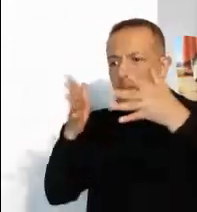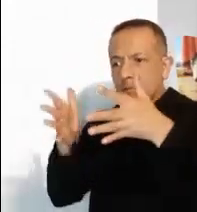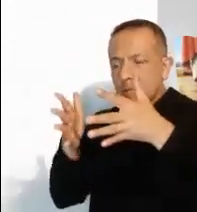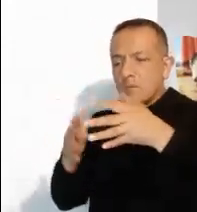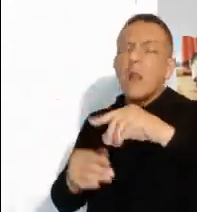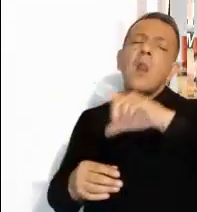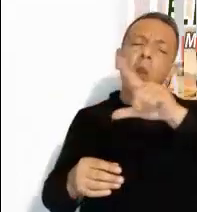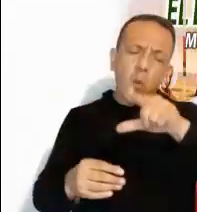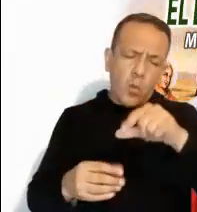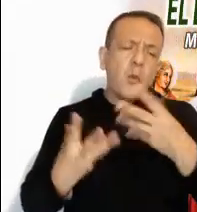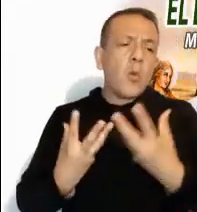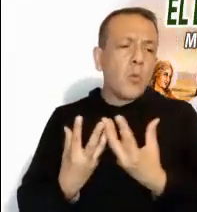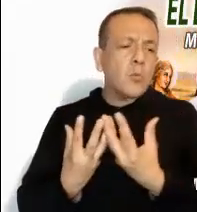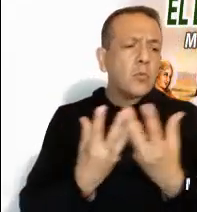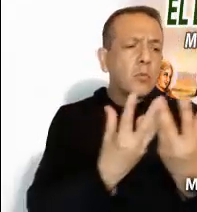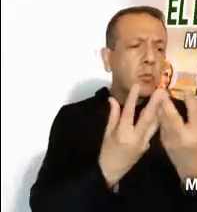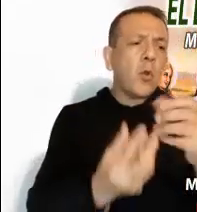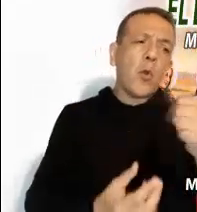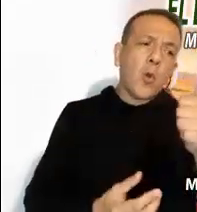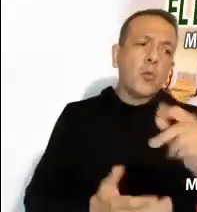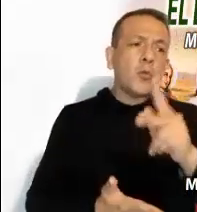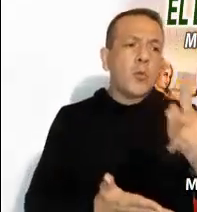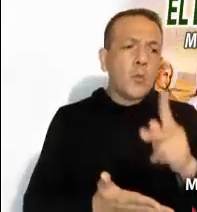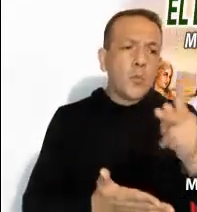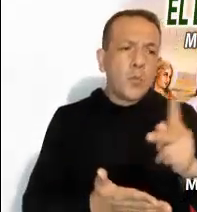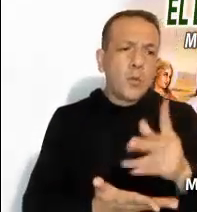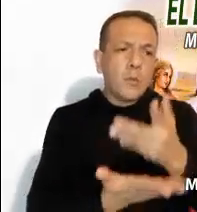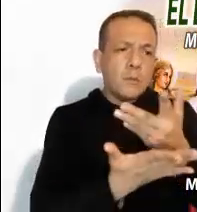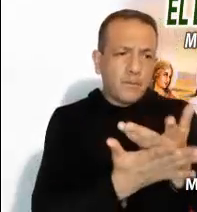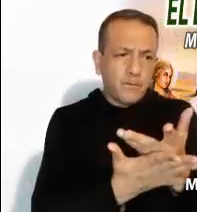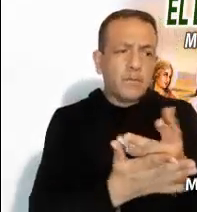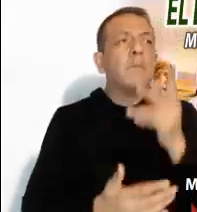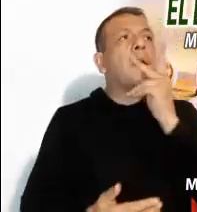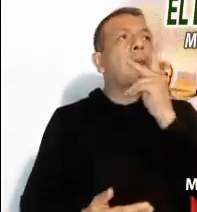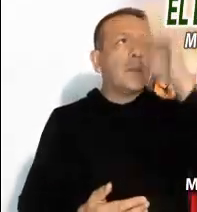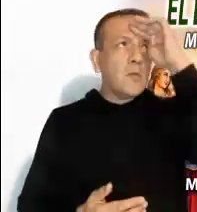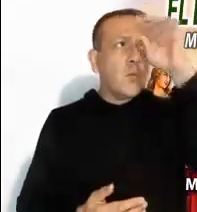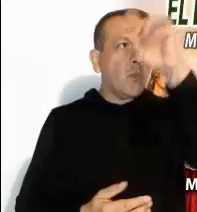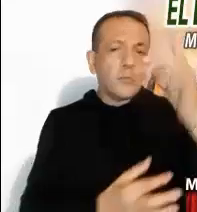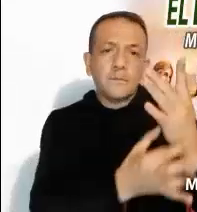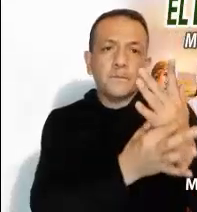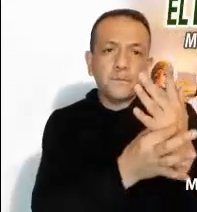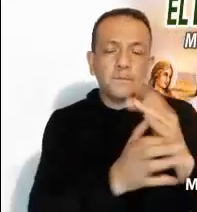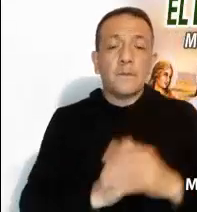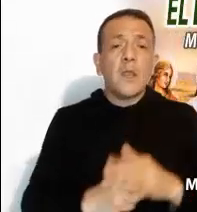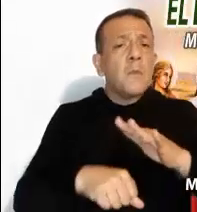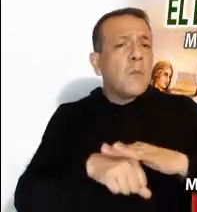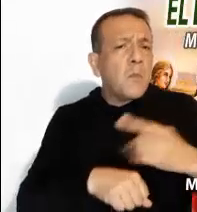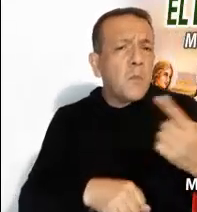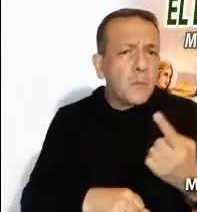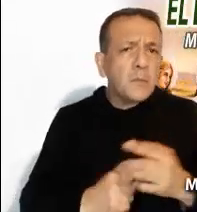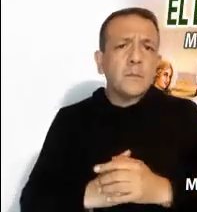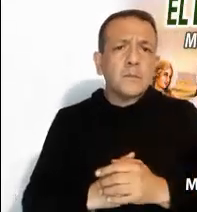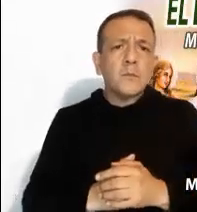Después se fueron a otra aldea. Palabra del Señor. ¿Por qué hay pueblos y